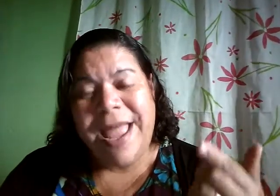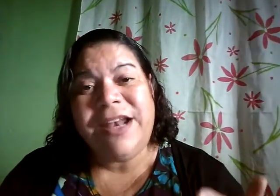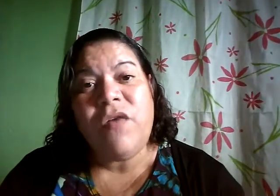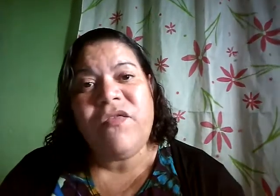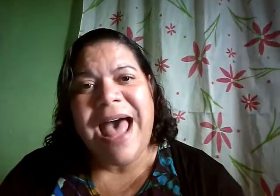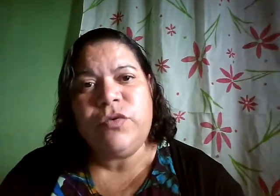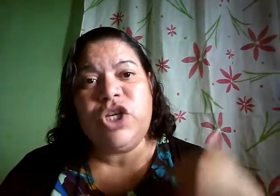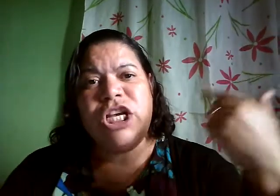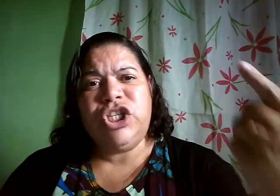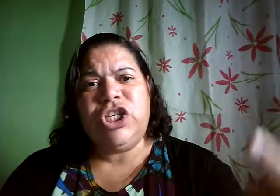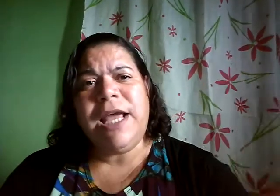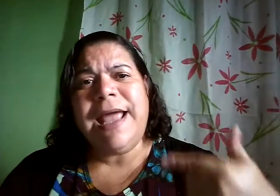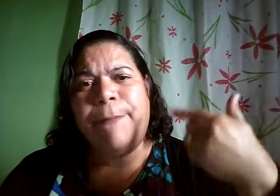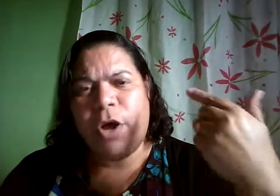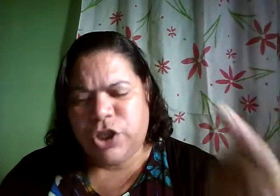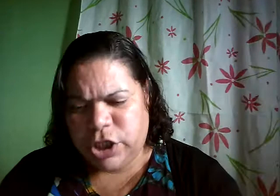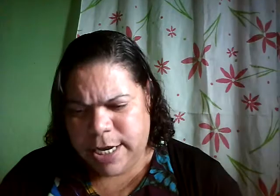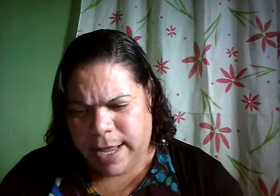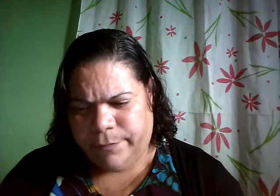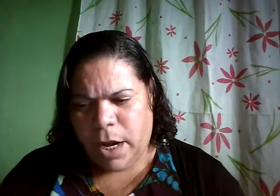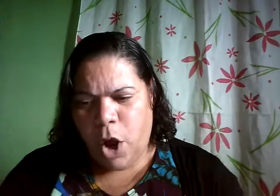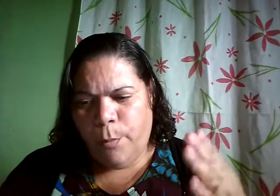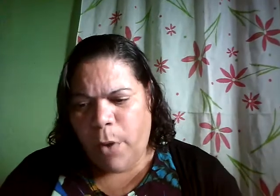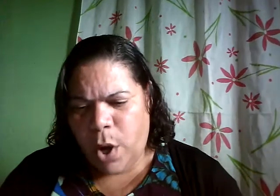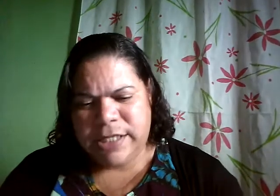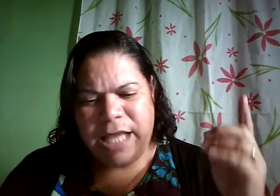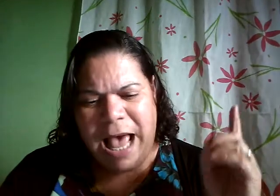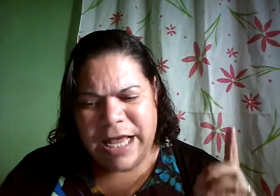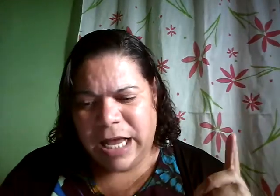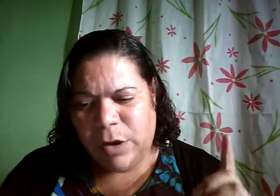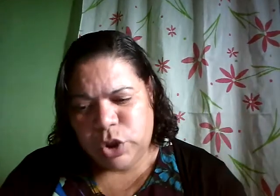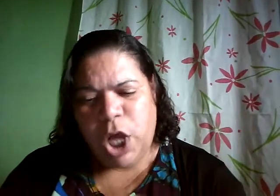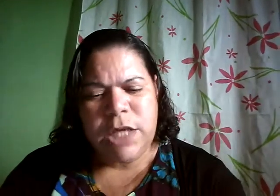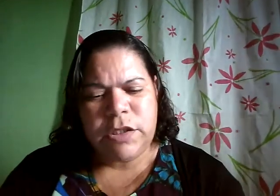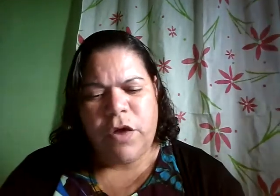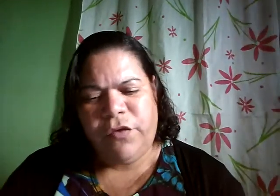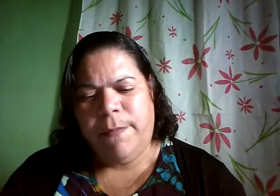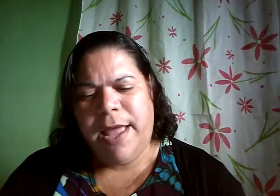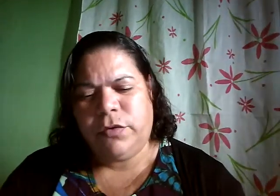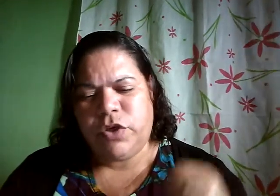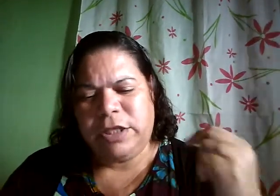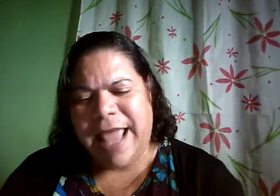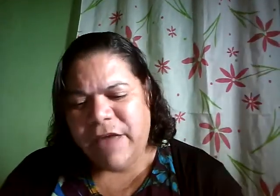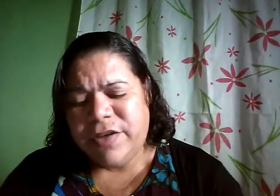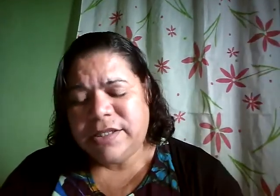renovados dia após dia, pois os nossos sofrimentos leves